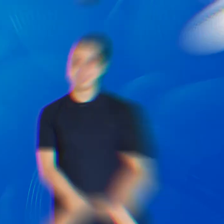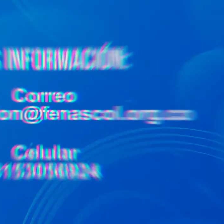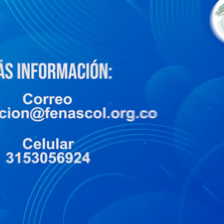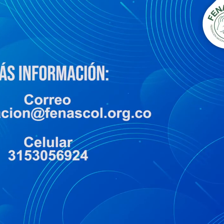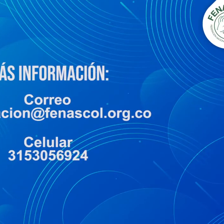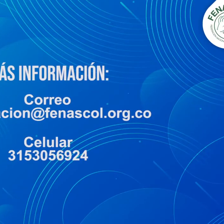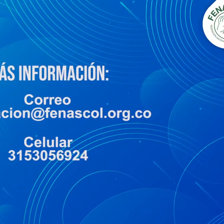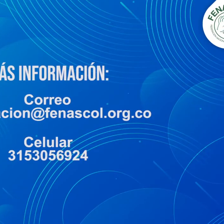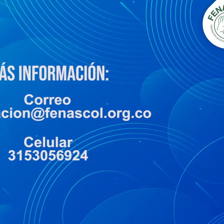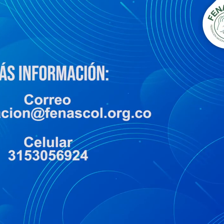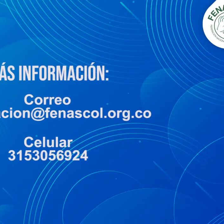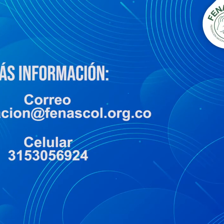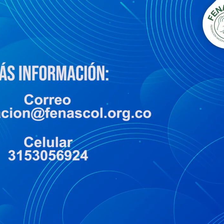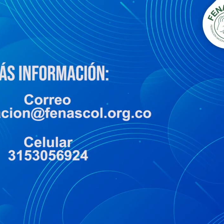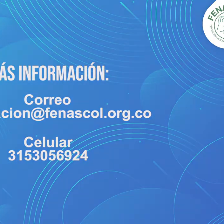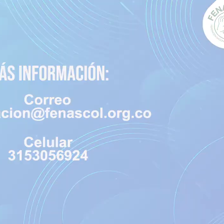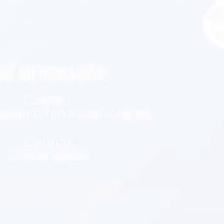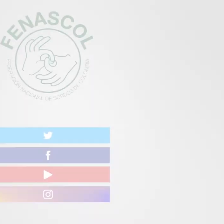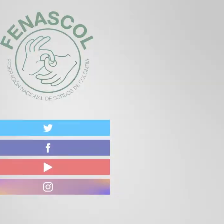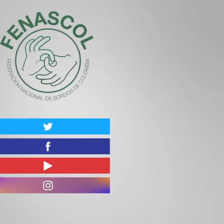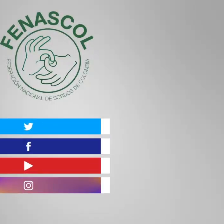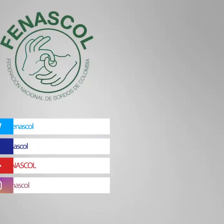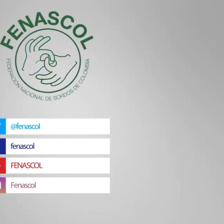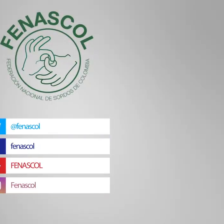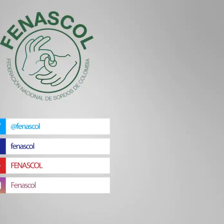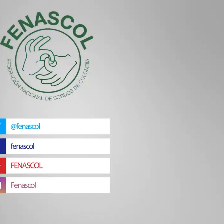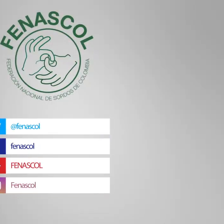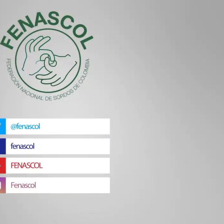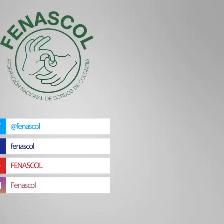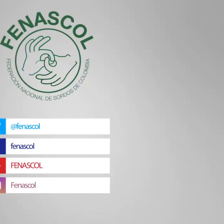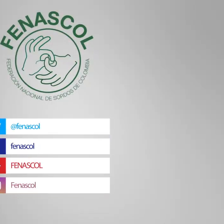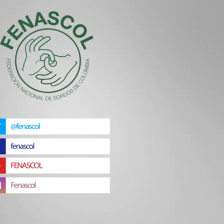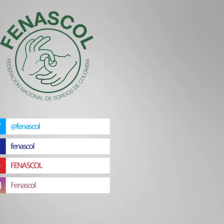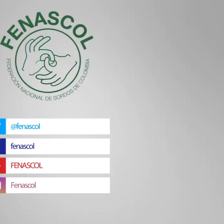Contáctanos para más información. ¡Gracias! ¡Gracias! ¡Gracias! ¡Gracias!